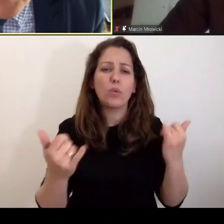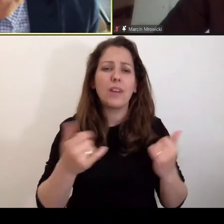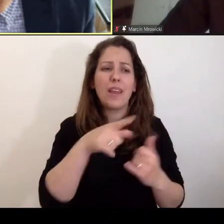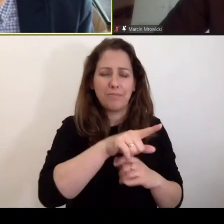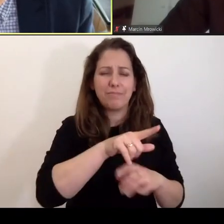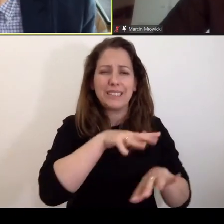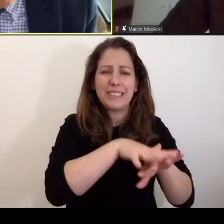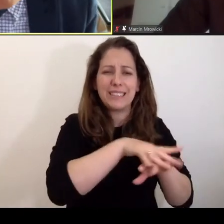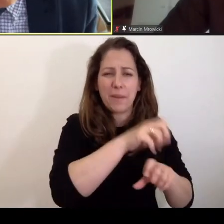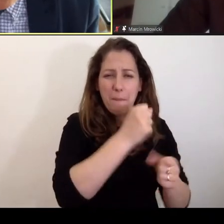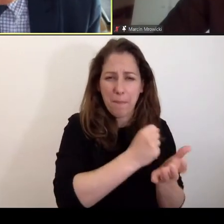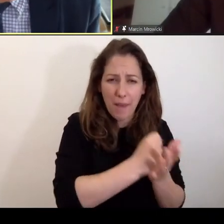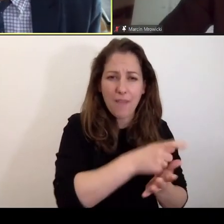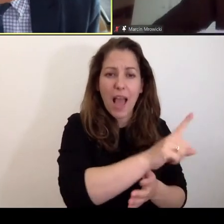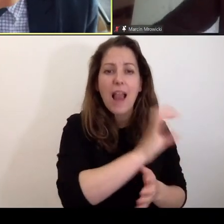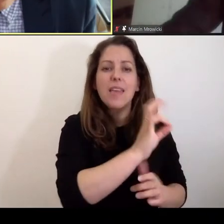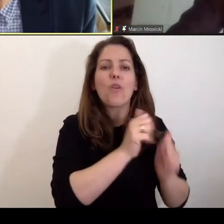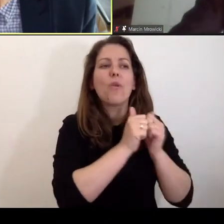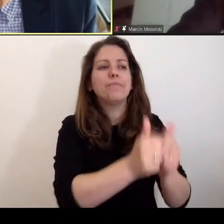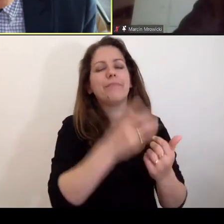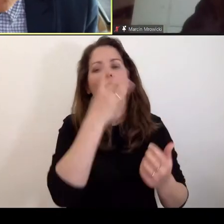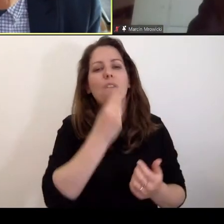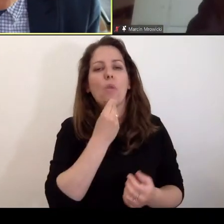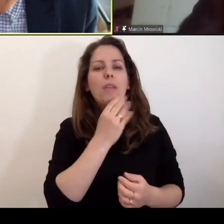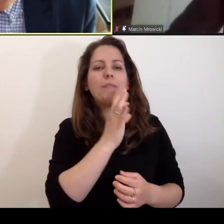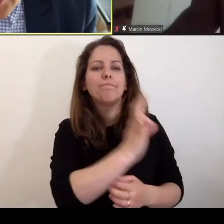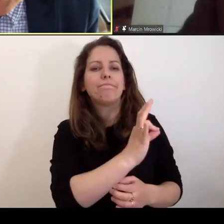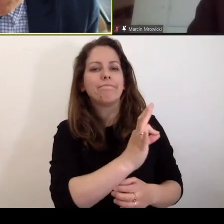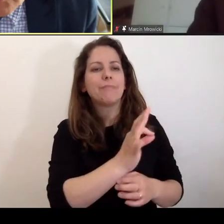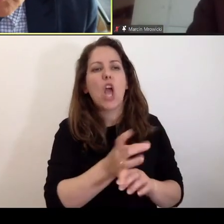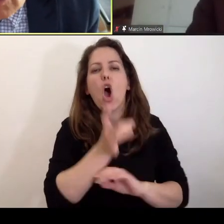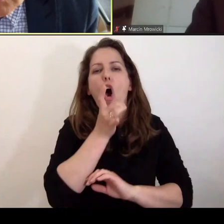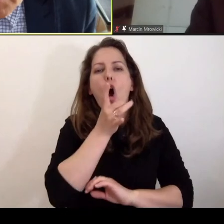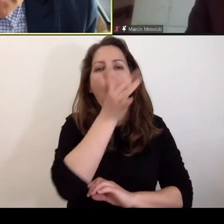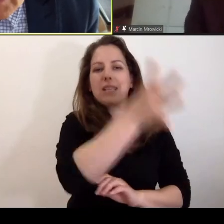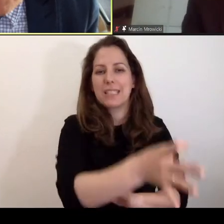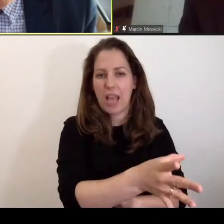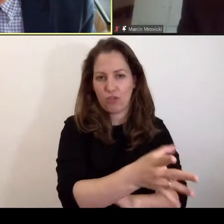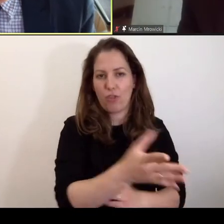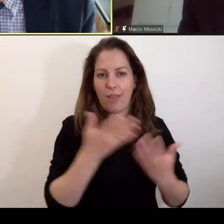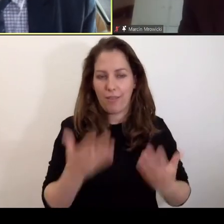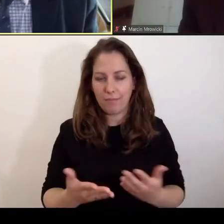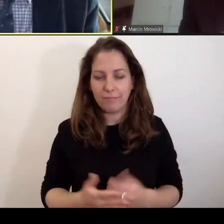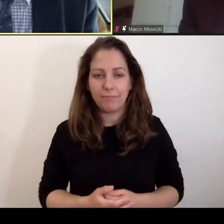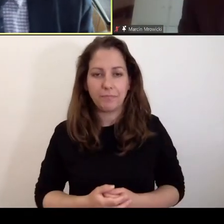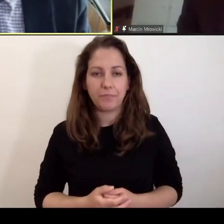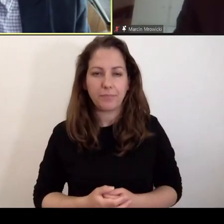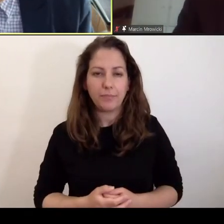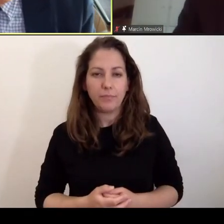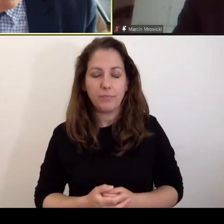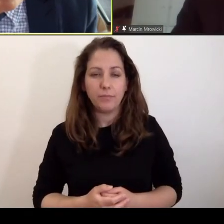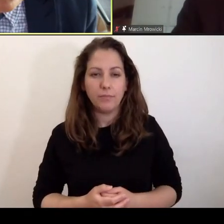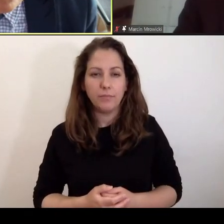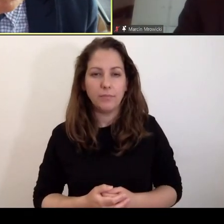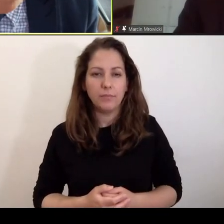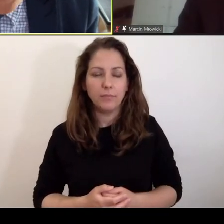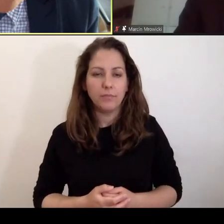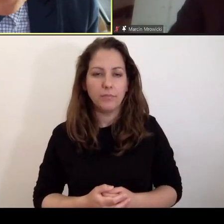ale generalnie jego rola sprowadza się do funkcji oskarżania przed sądem, prawda? Od